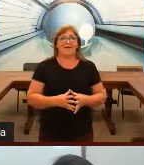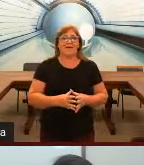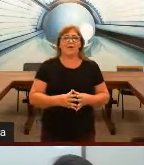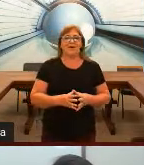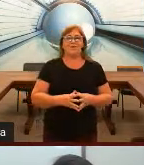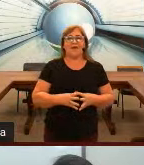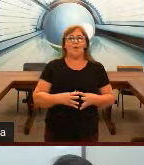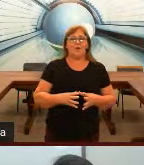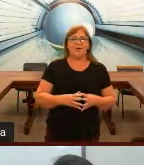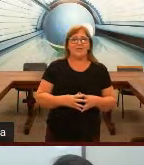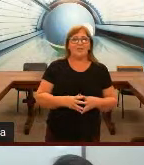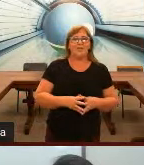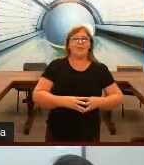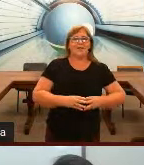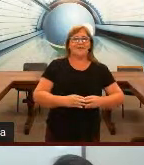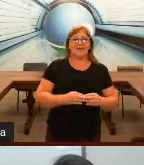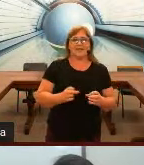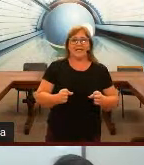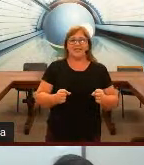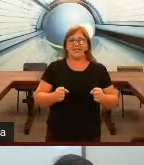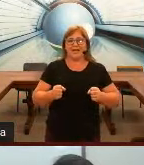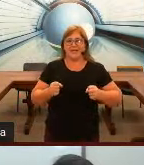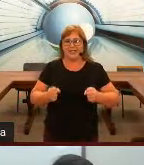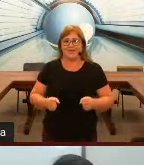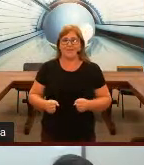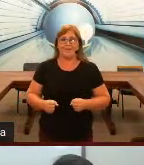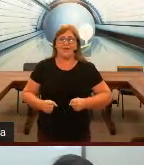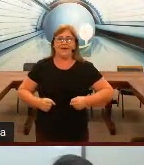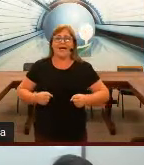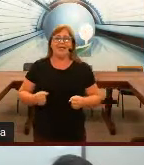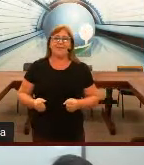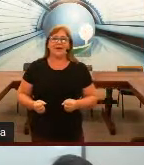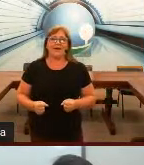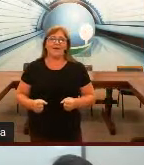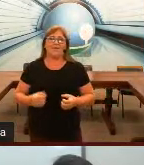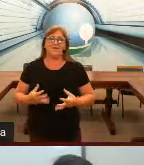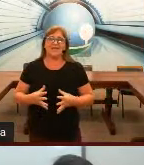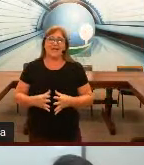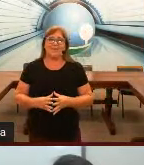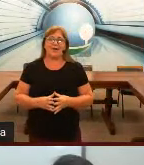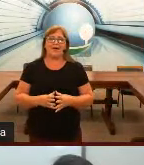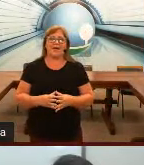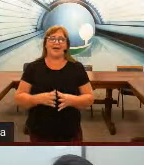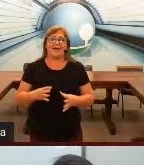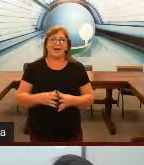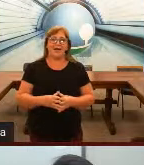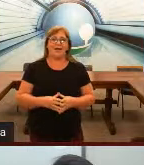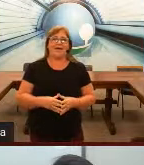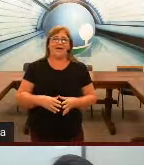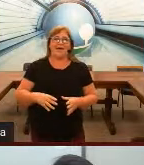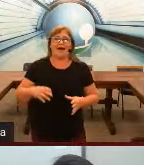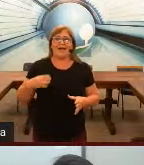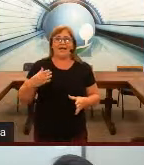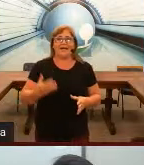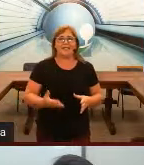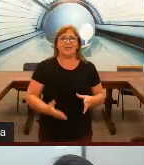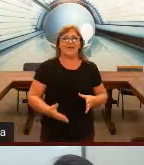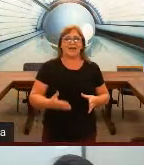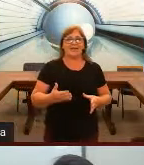Eu quero falar um pouquinho das características da Libra. A Libra, como você sabe, ela nasceu da Lei